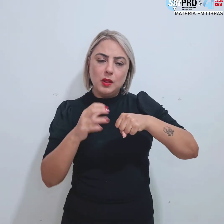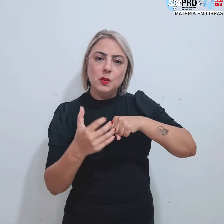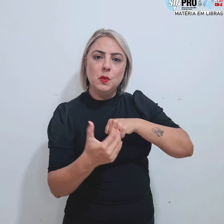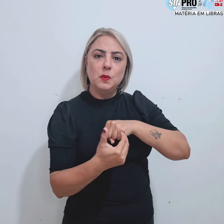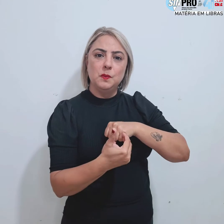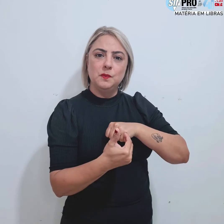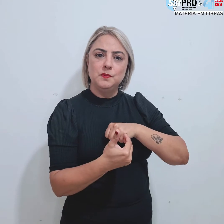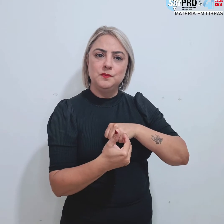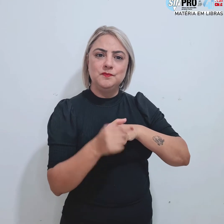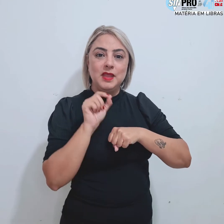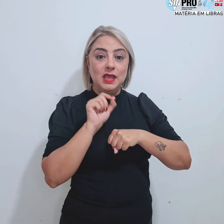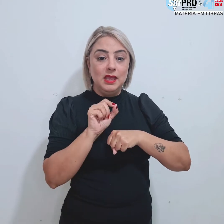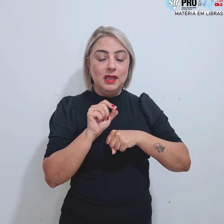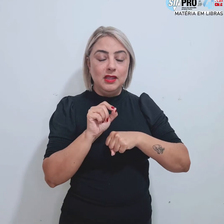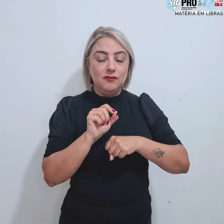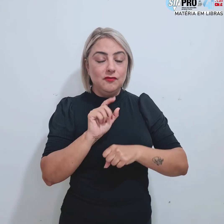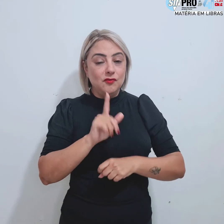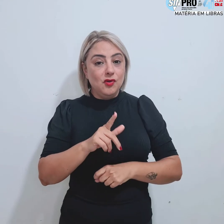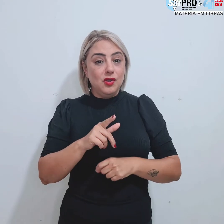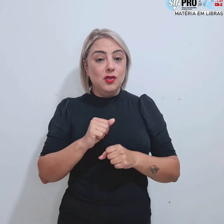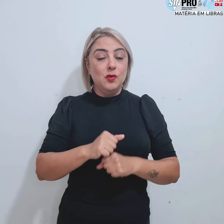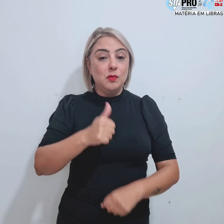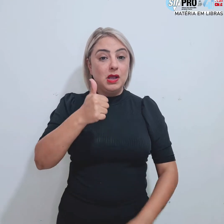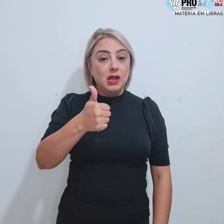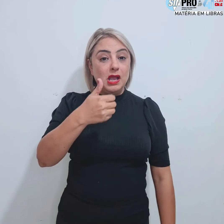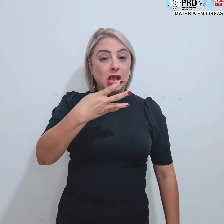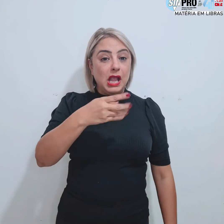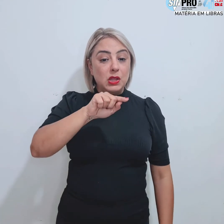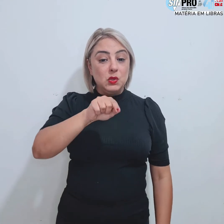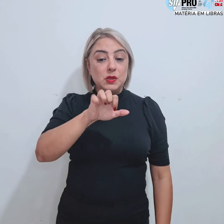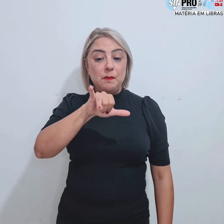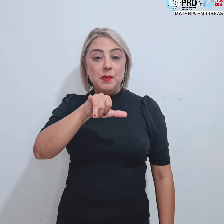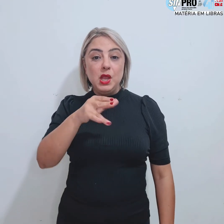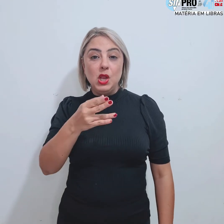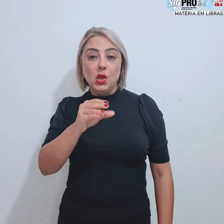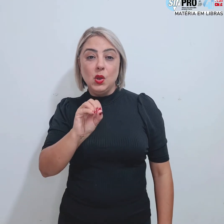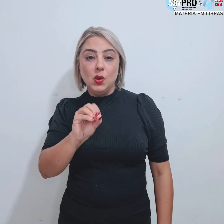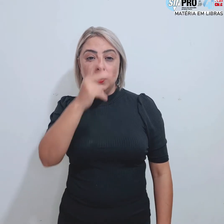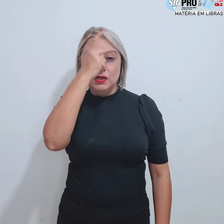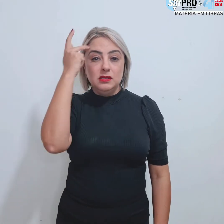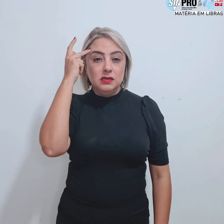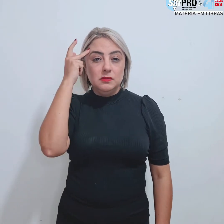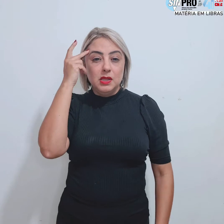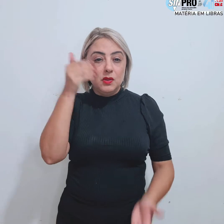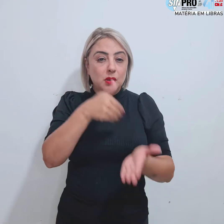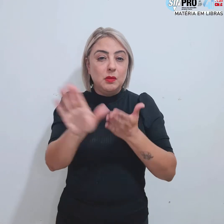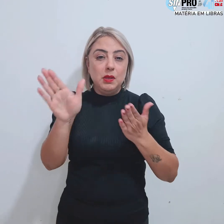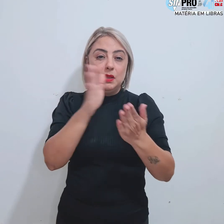coronavírus e foi uma das 14 milhões de pessoas que ficou desempregada.